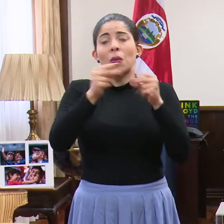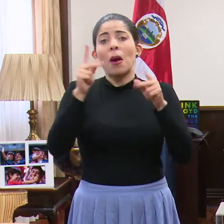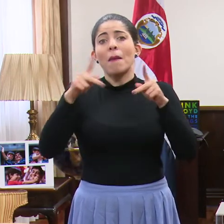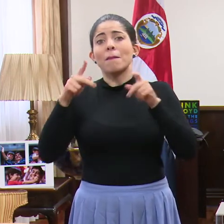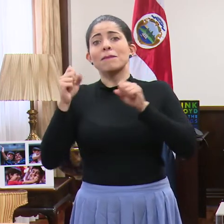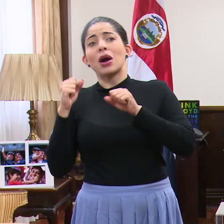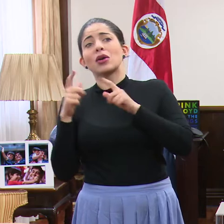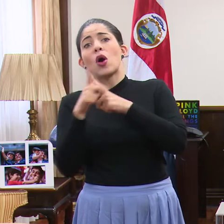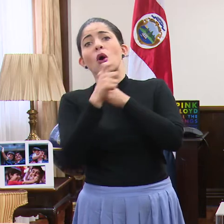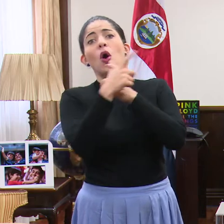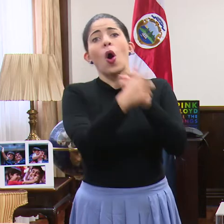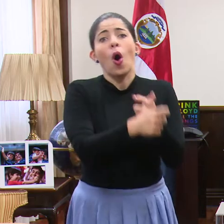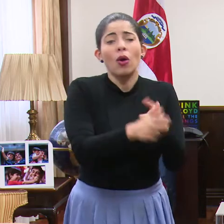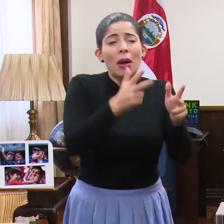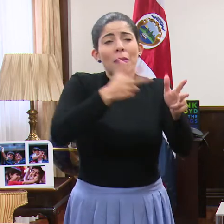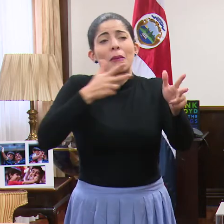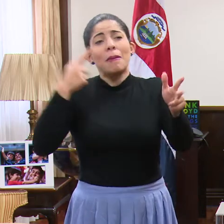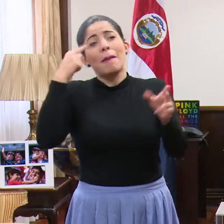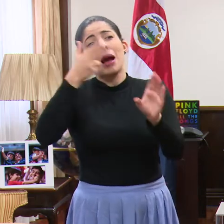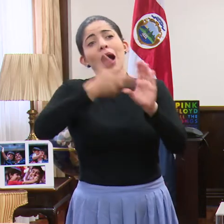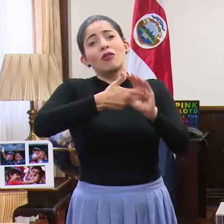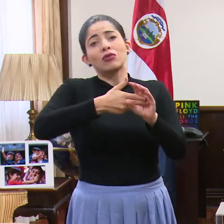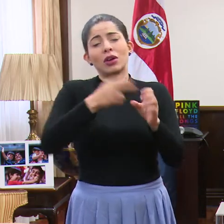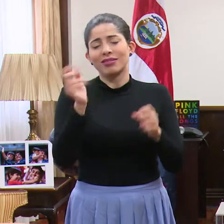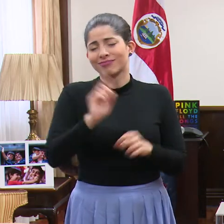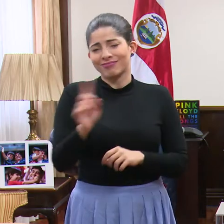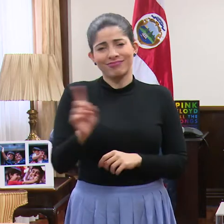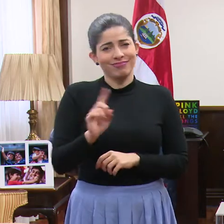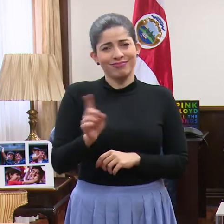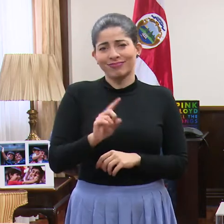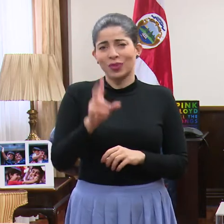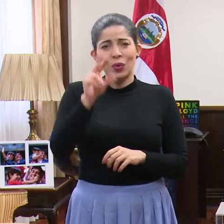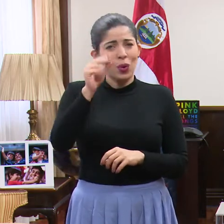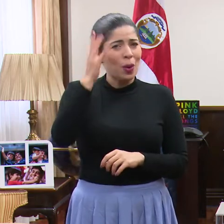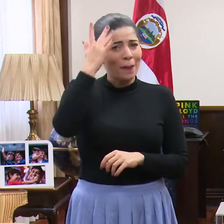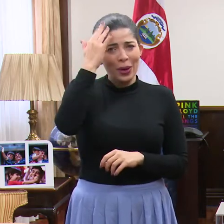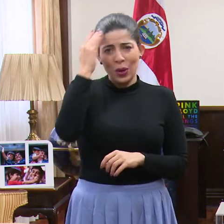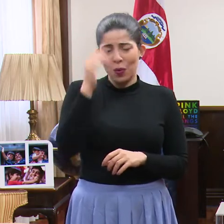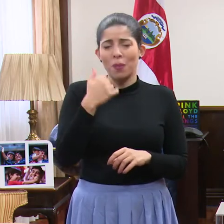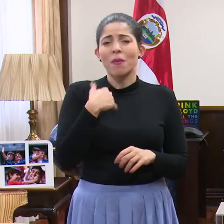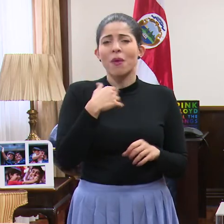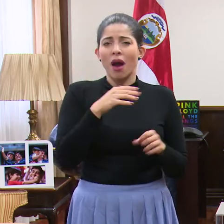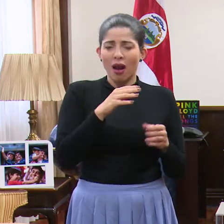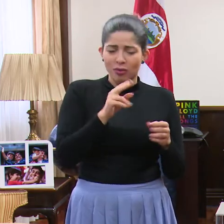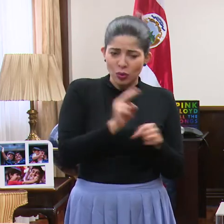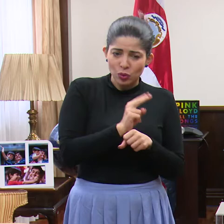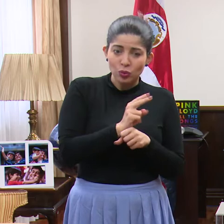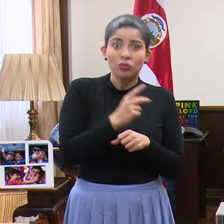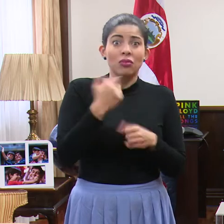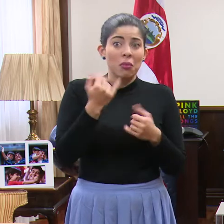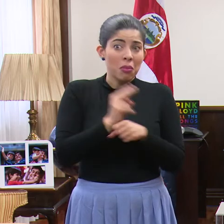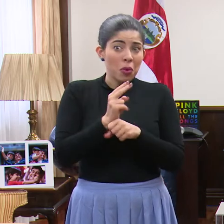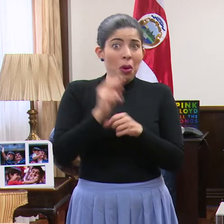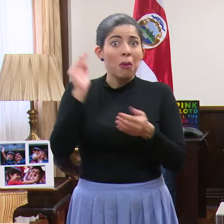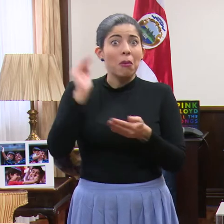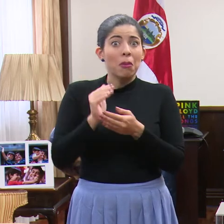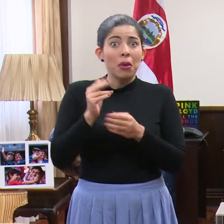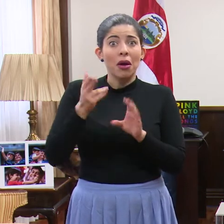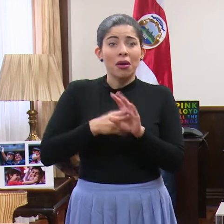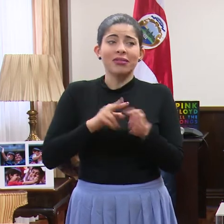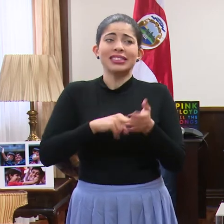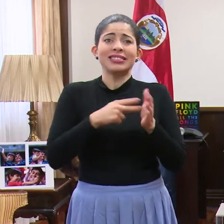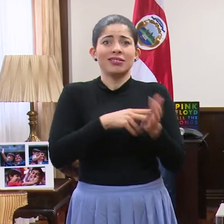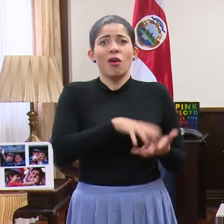corriendo a fulear o a llenar el carro. No hay preocupación por eso. El consumo más bien ha bajado y Recope